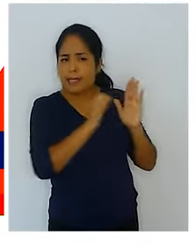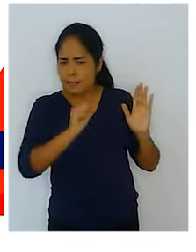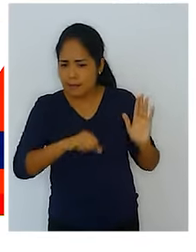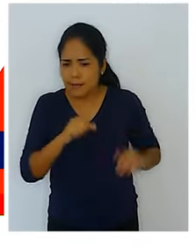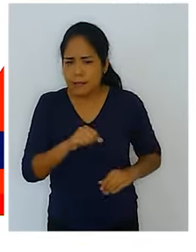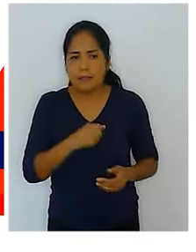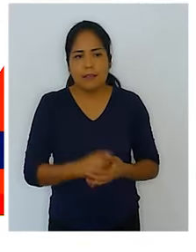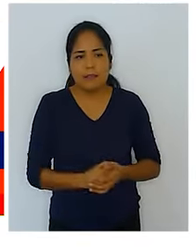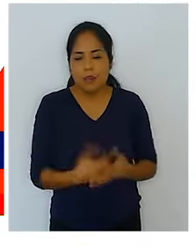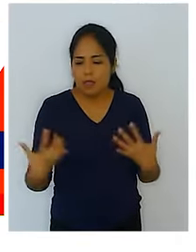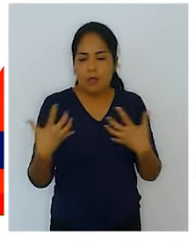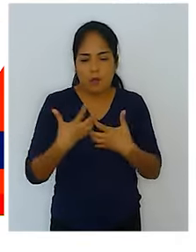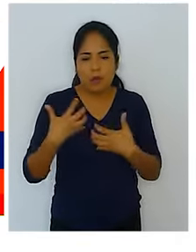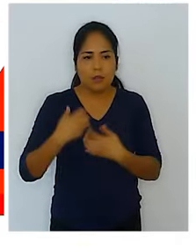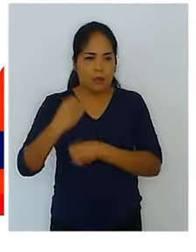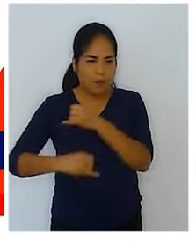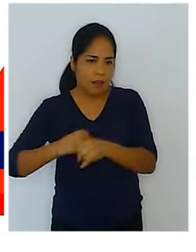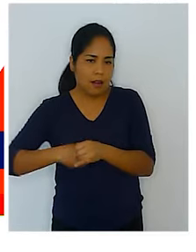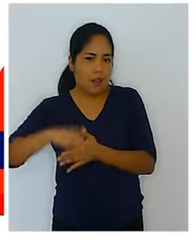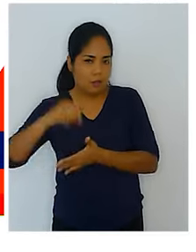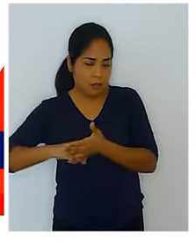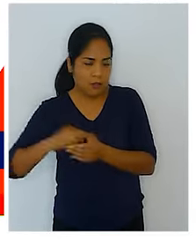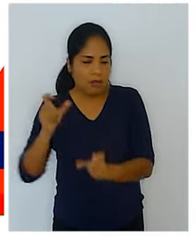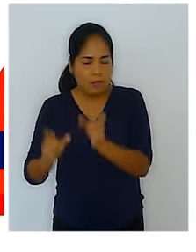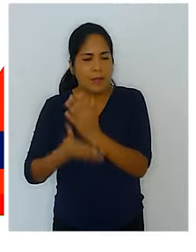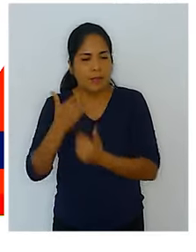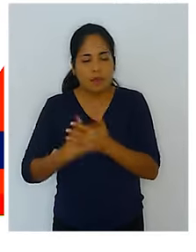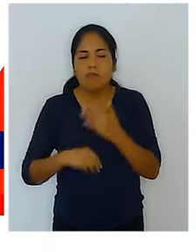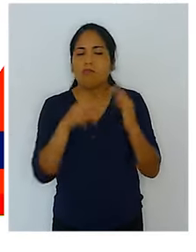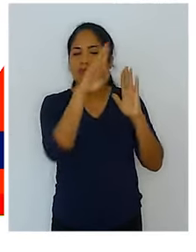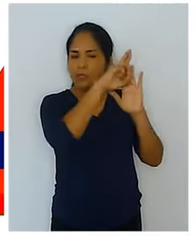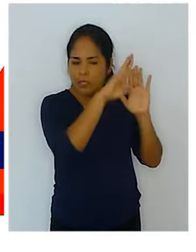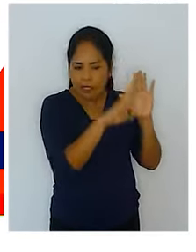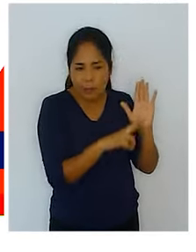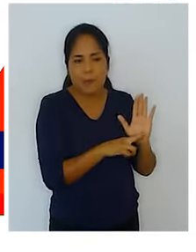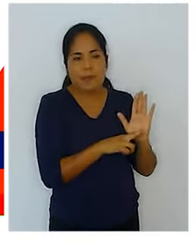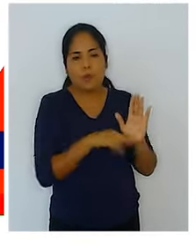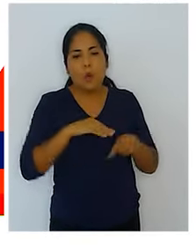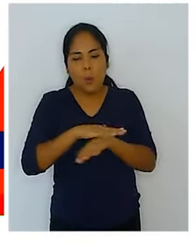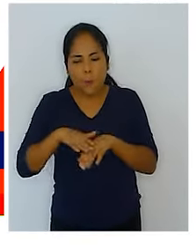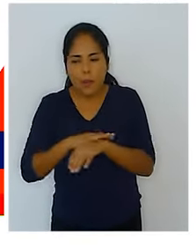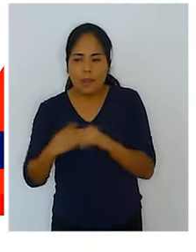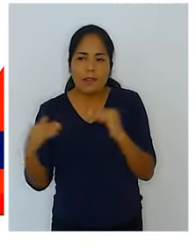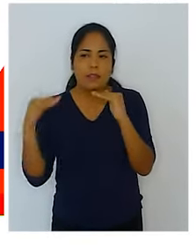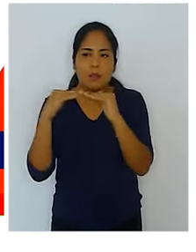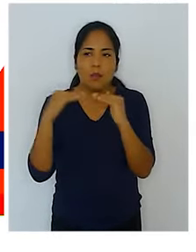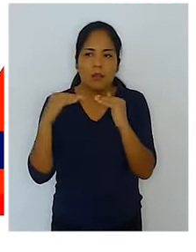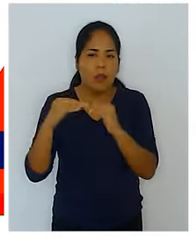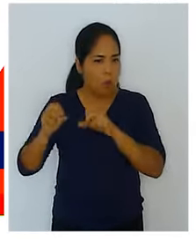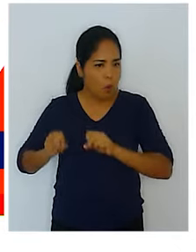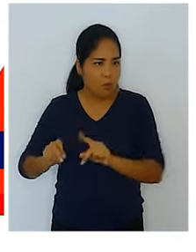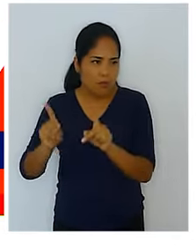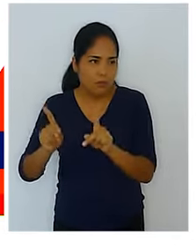general, armonizándolo con la Convención sobre los Derechos de las Personas con Discapacidad, un reglamento. Hemos tenido un plan de igualdad de